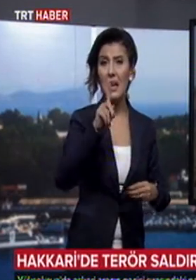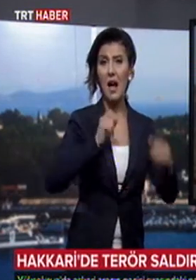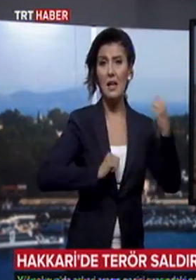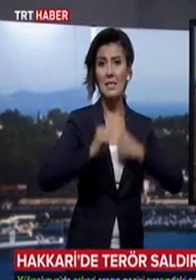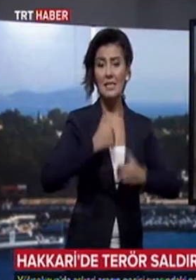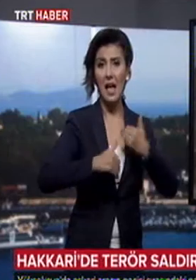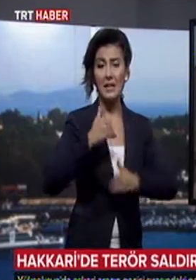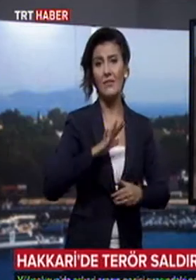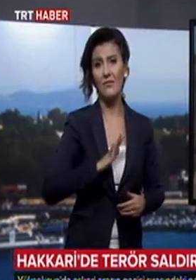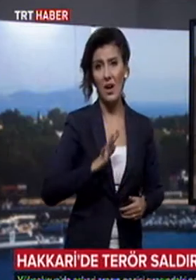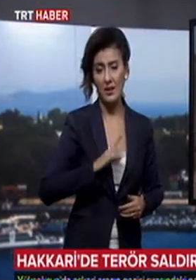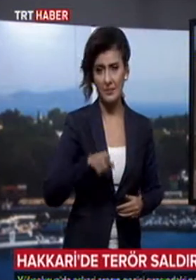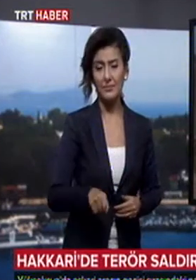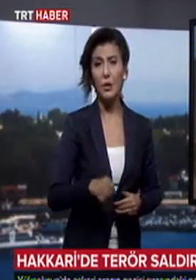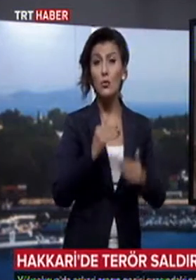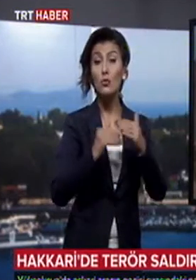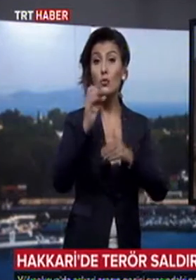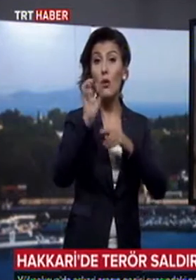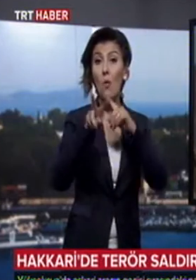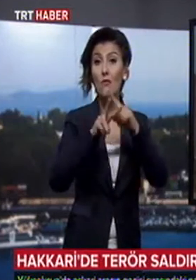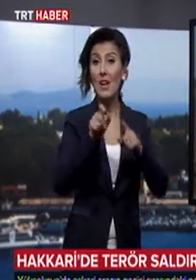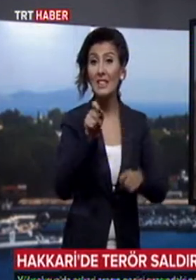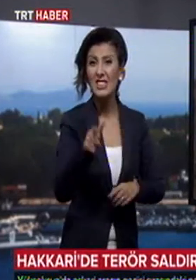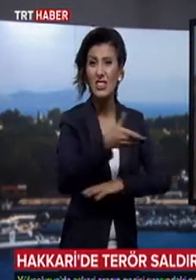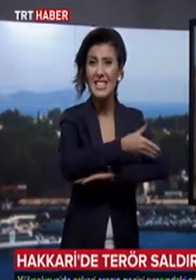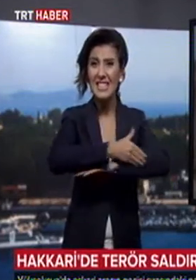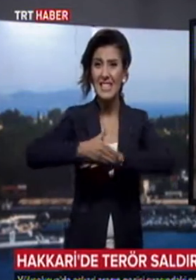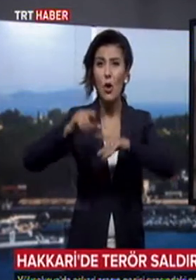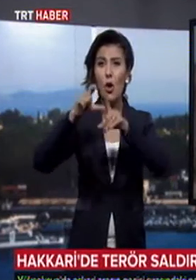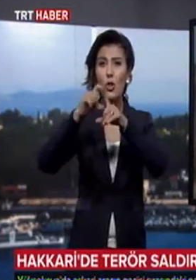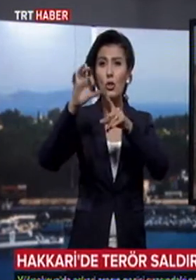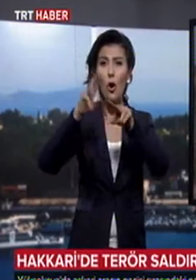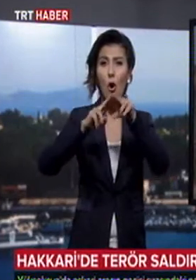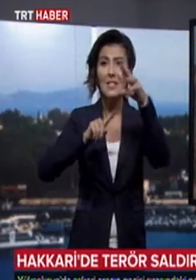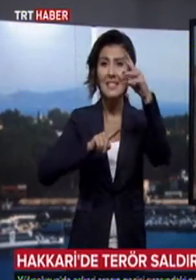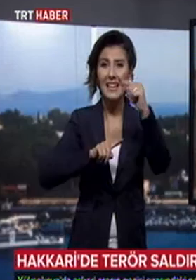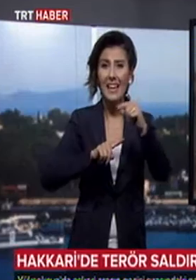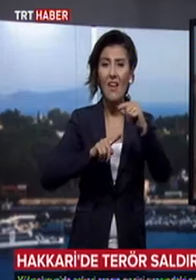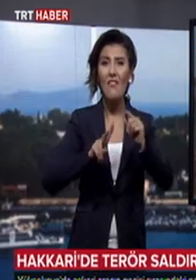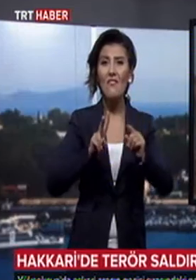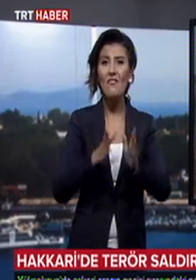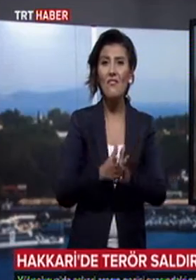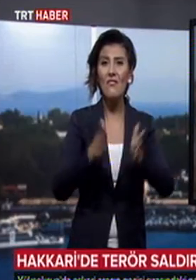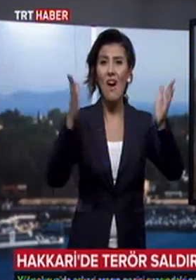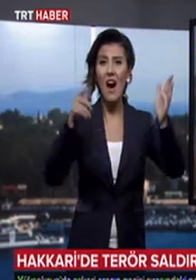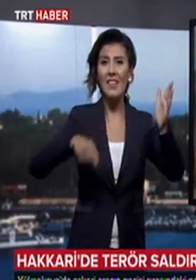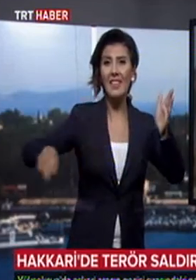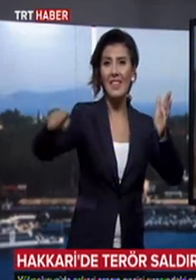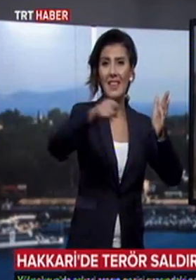bir asker yaralandı. Yüksekova ilçesi sınırındaki Doski Vadisi Geçkan Köyü yakınlarında, askeri aracın